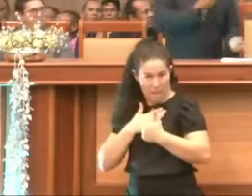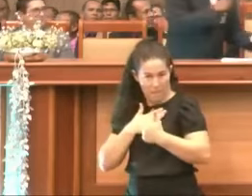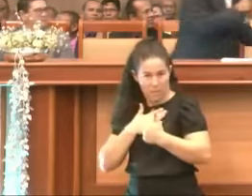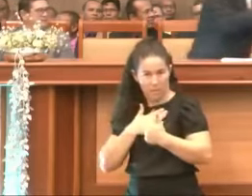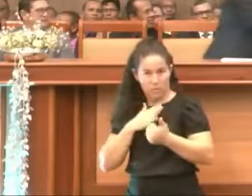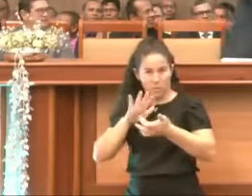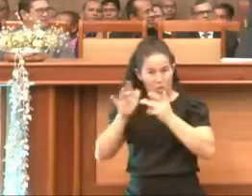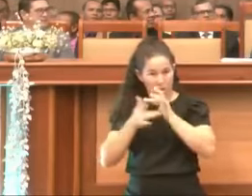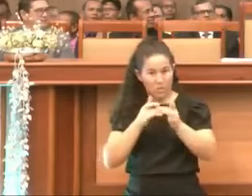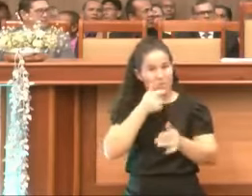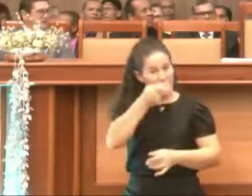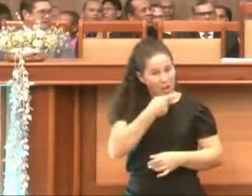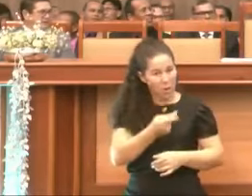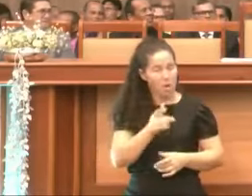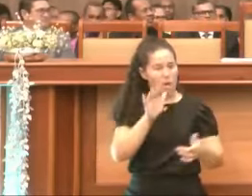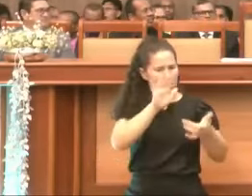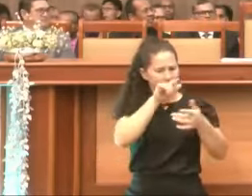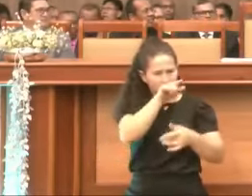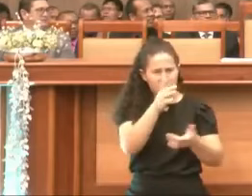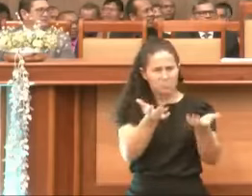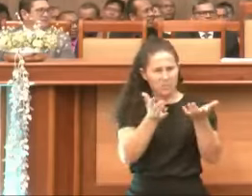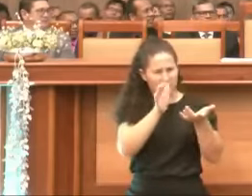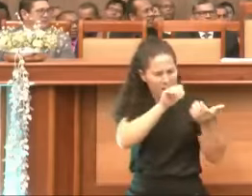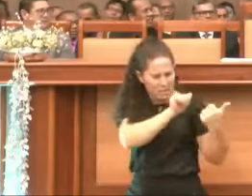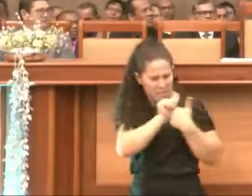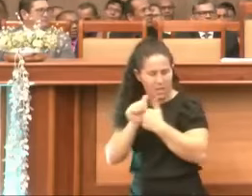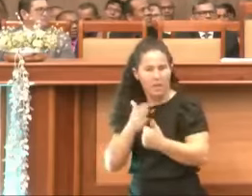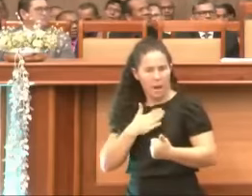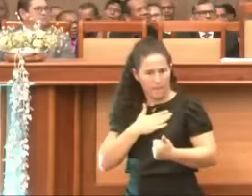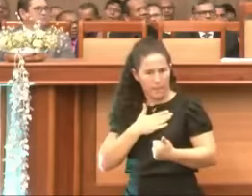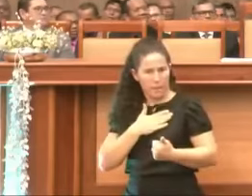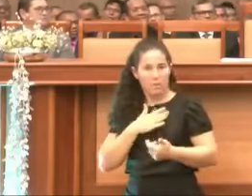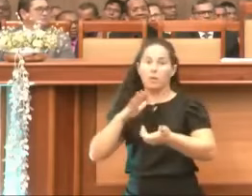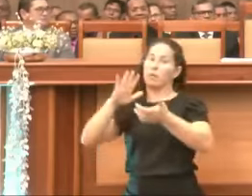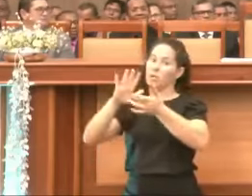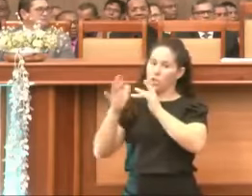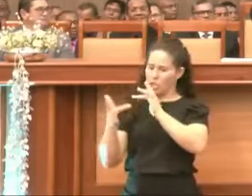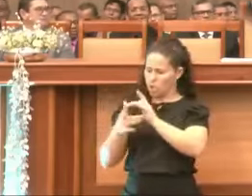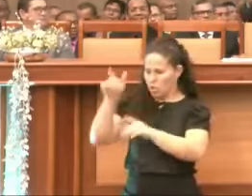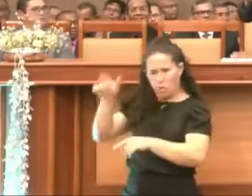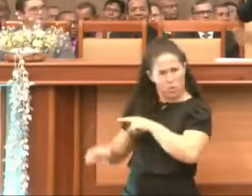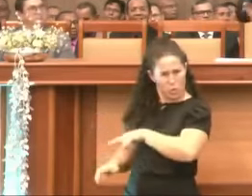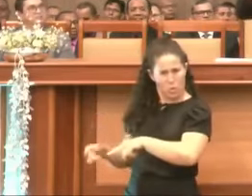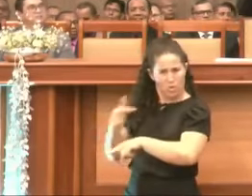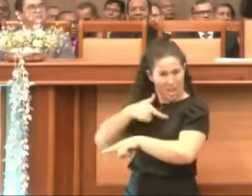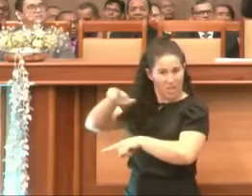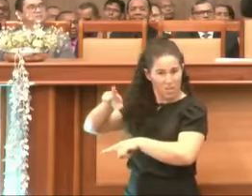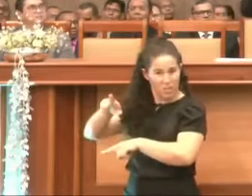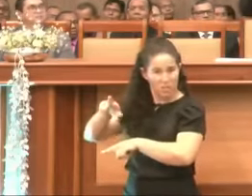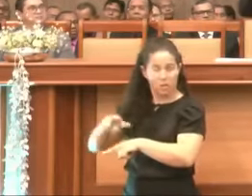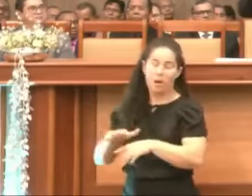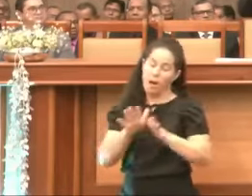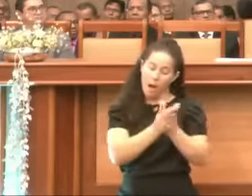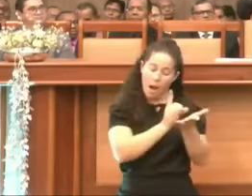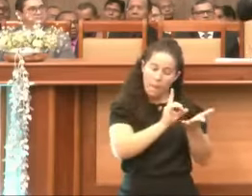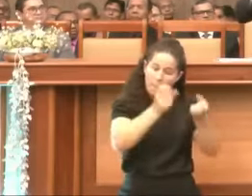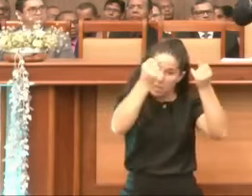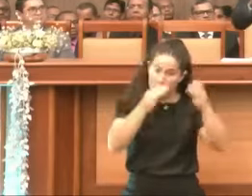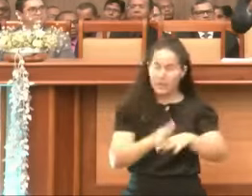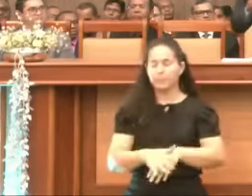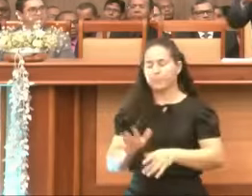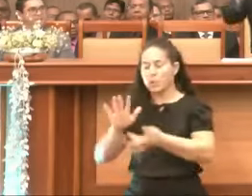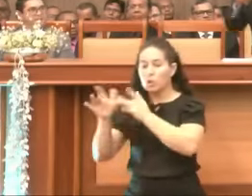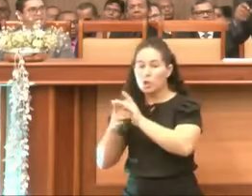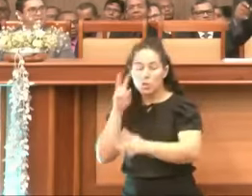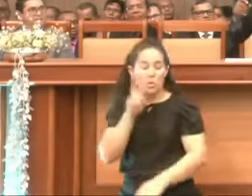aquele que quer vir após, aquele que quer vir após, Jesus é religioso. Vamos lá. A Bíblia diz que quando Jesus olhou para a mulher